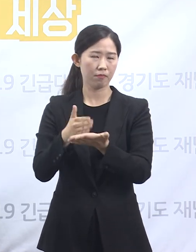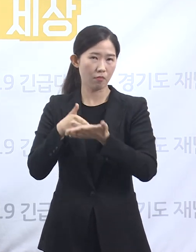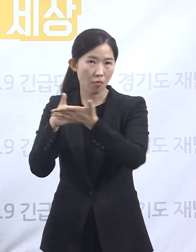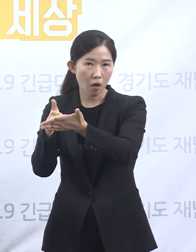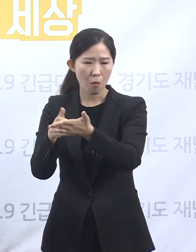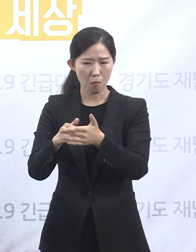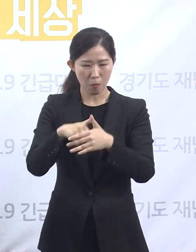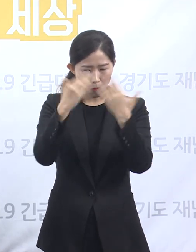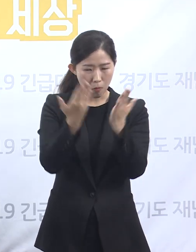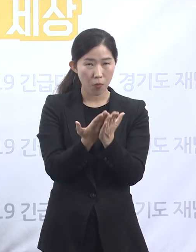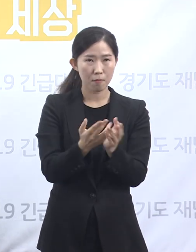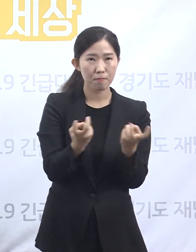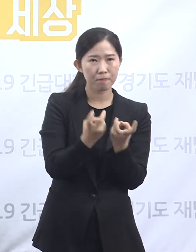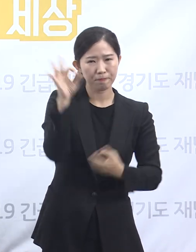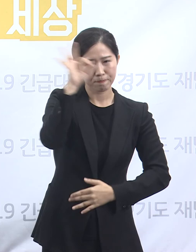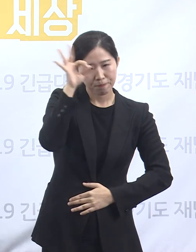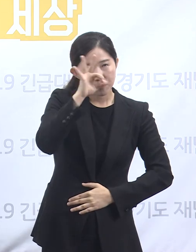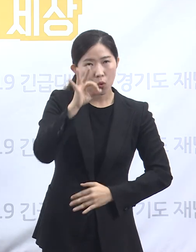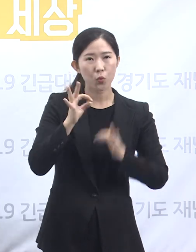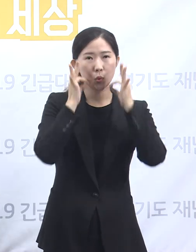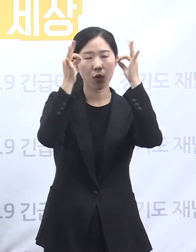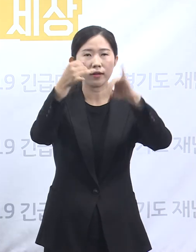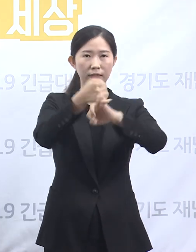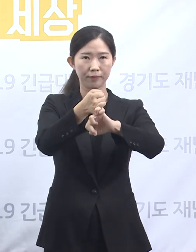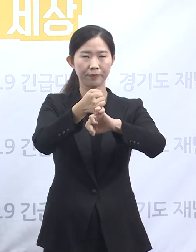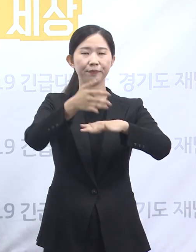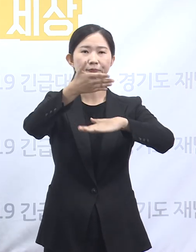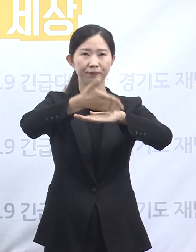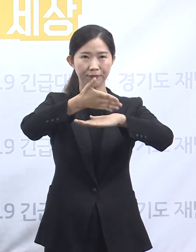방법을 동원해 적극 대처해 나갈 것입니다. 감사합니다.